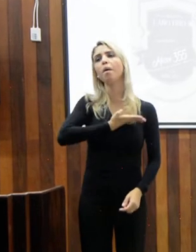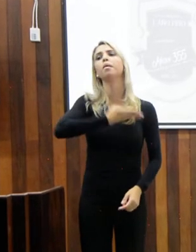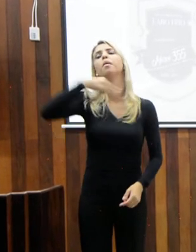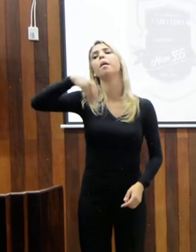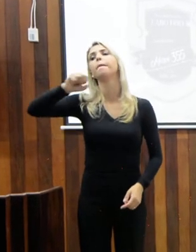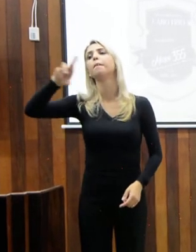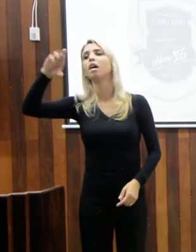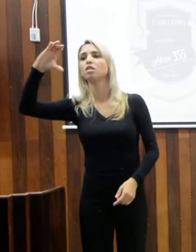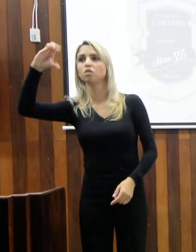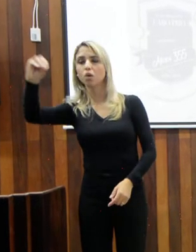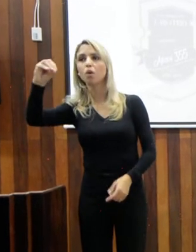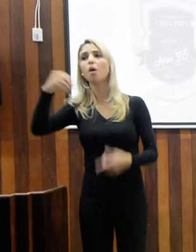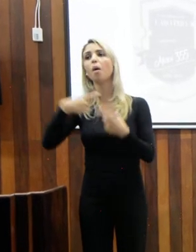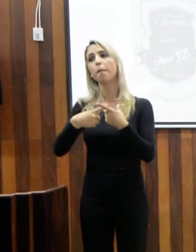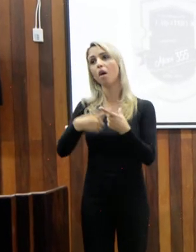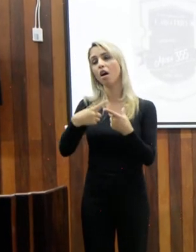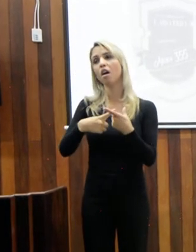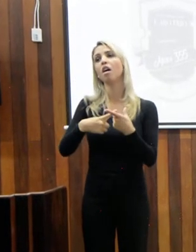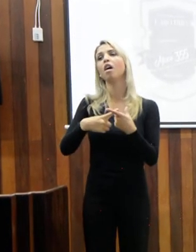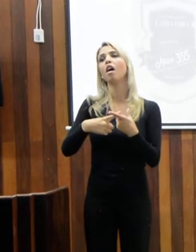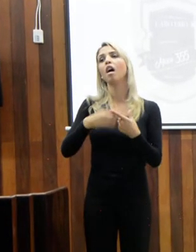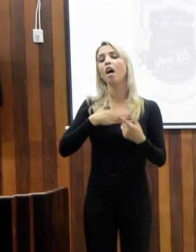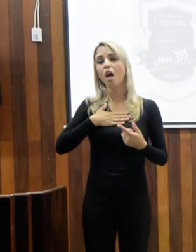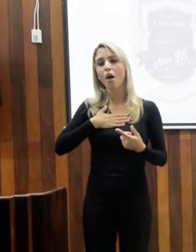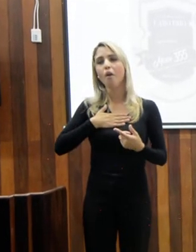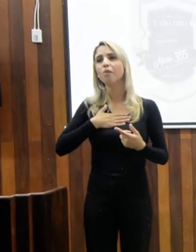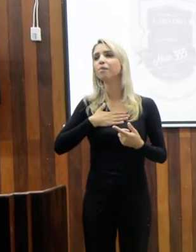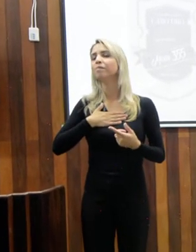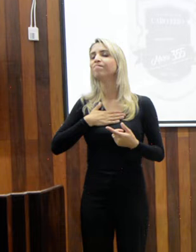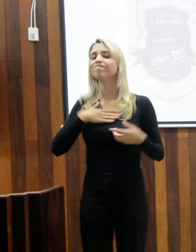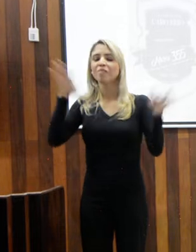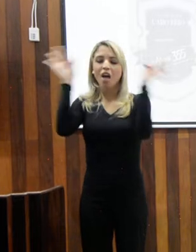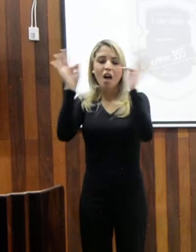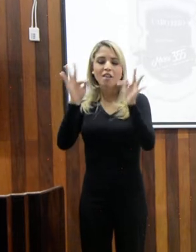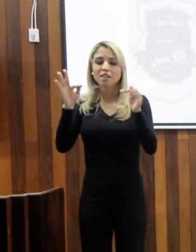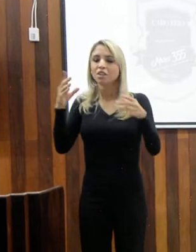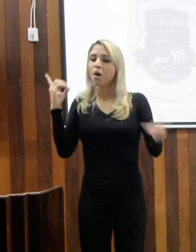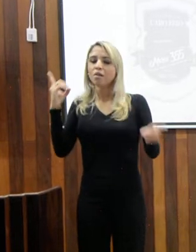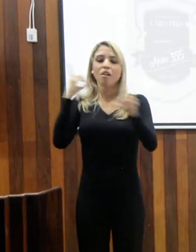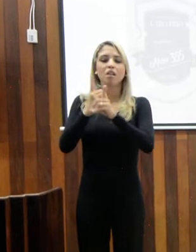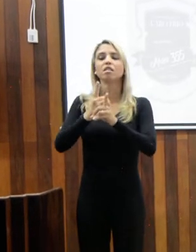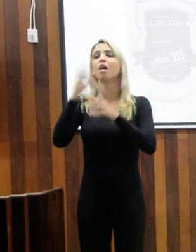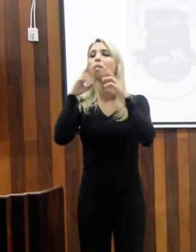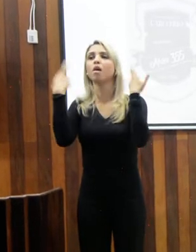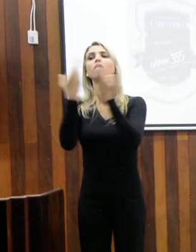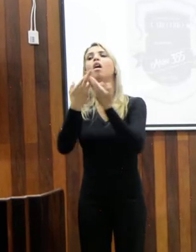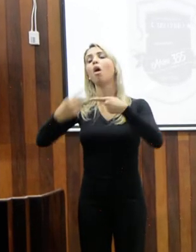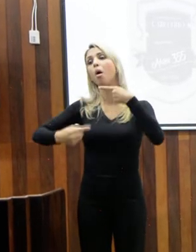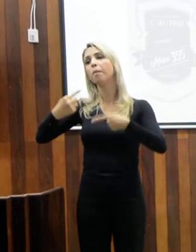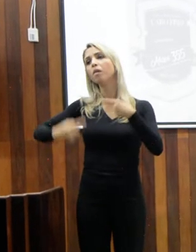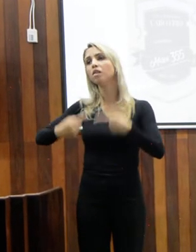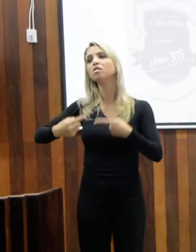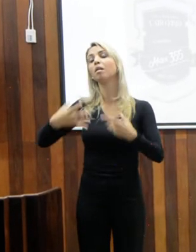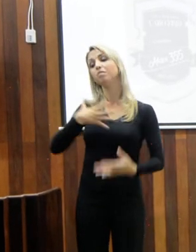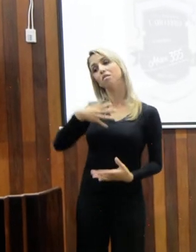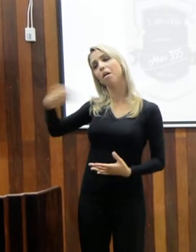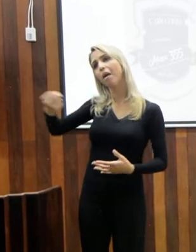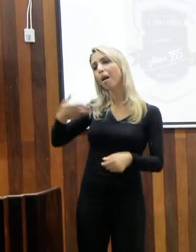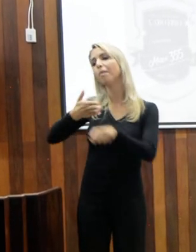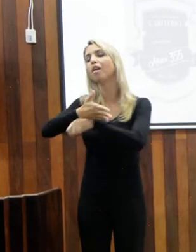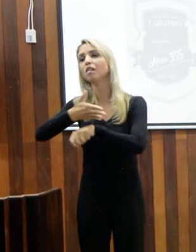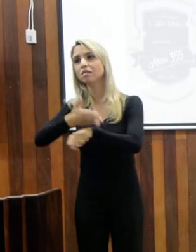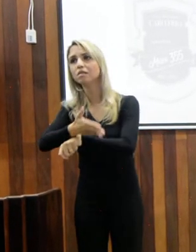Feliz foi o dia em que eu fui a uma reunião política. Fui convidada para participar de uma reunião política,